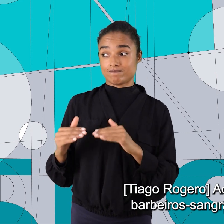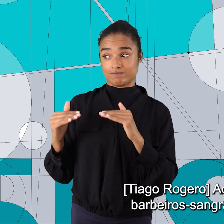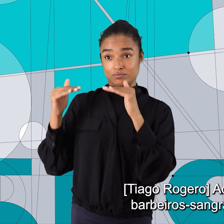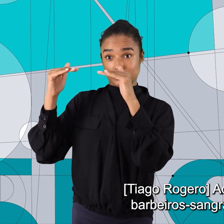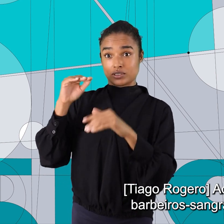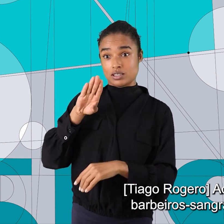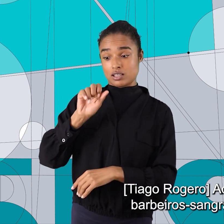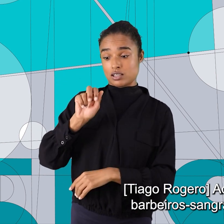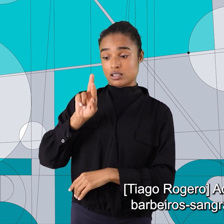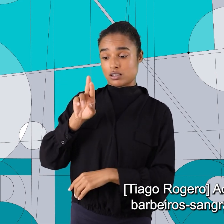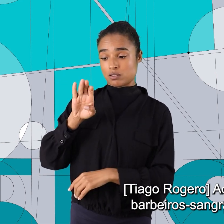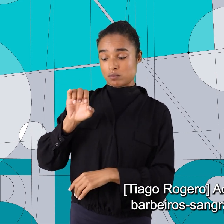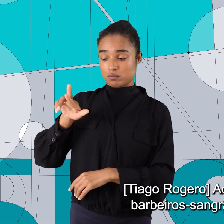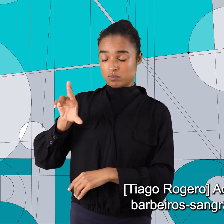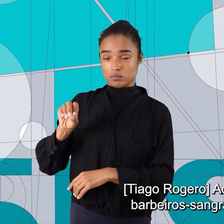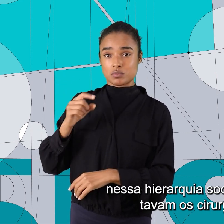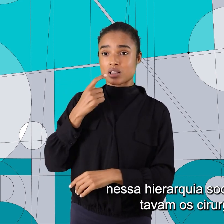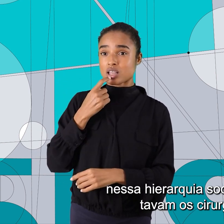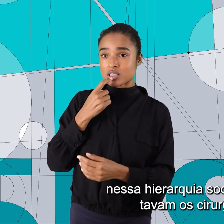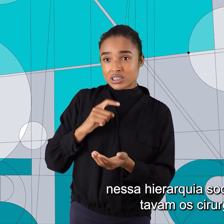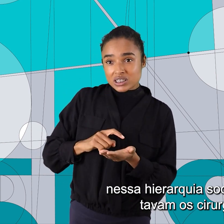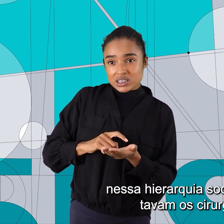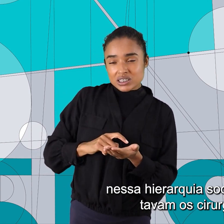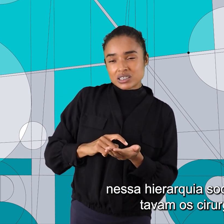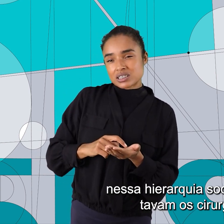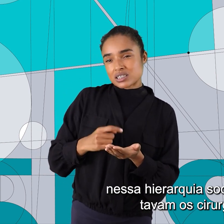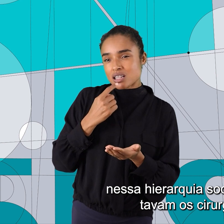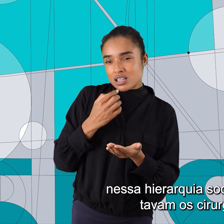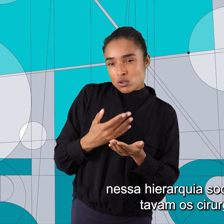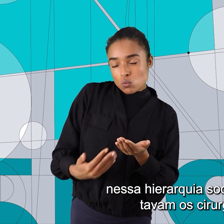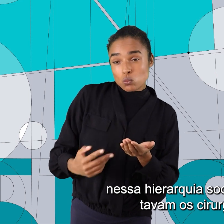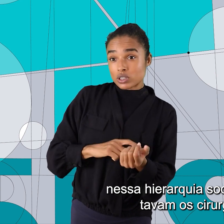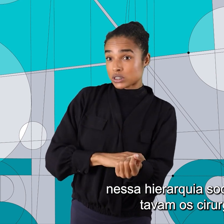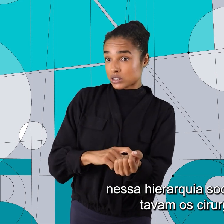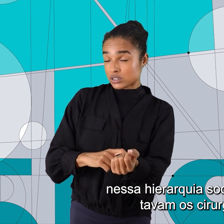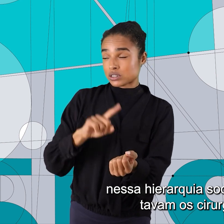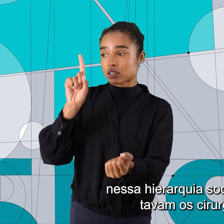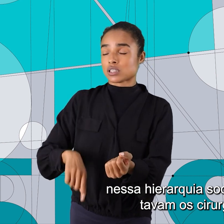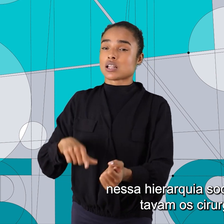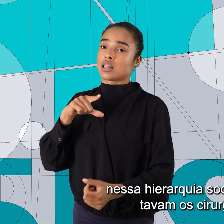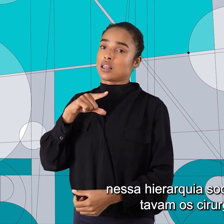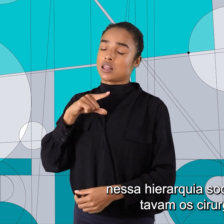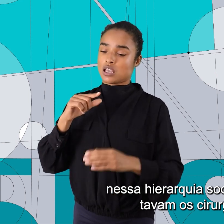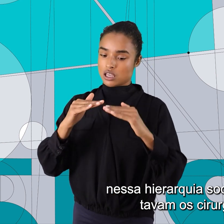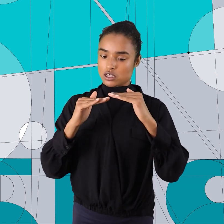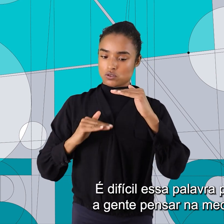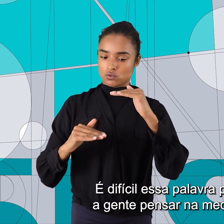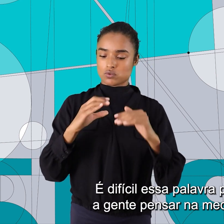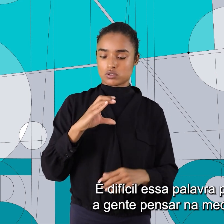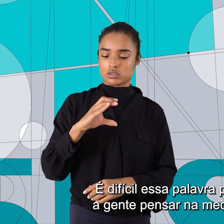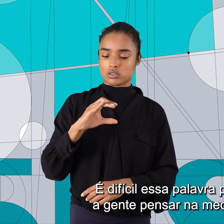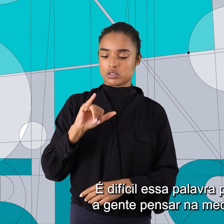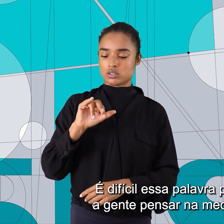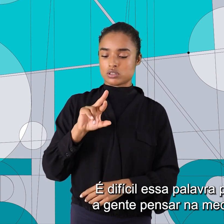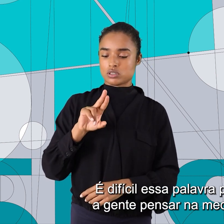Acima dos barbeiros sangradores, nessa hierarquia social da cura, estavam os cirurgiões. É